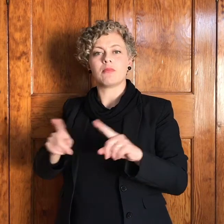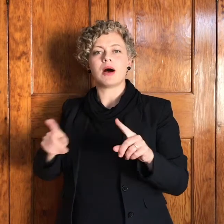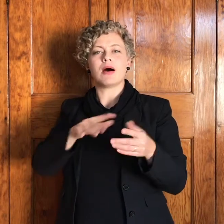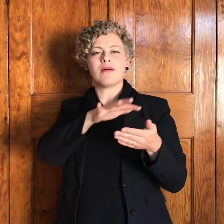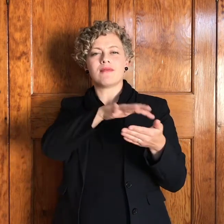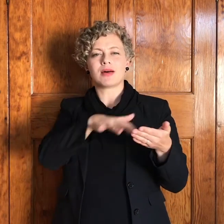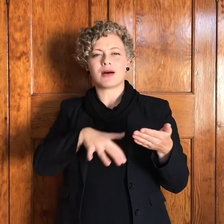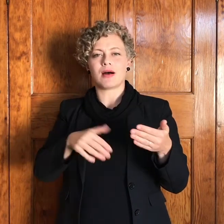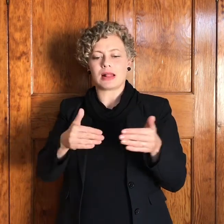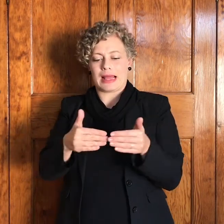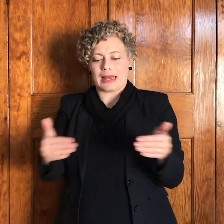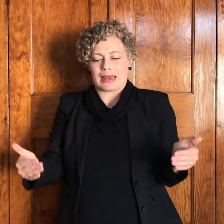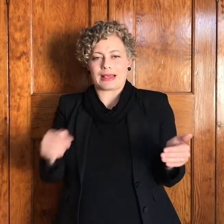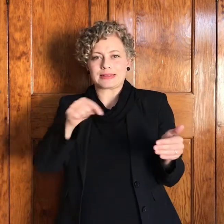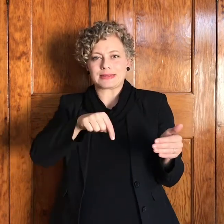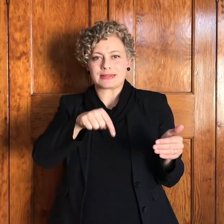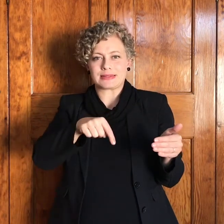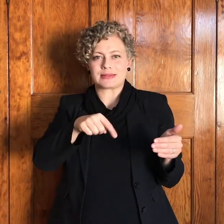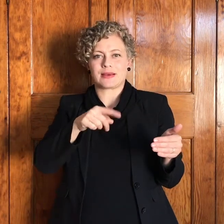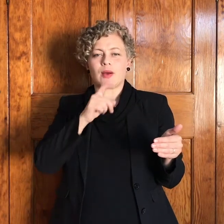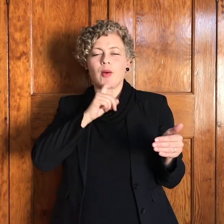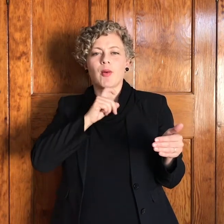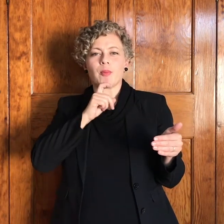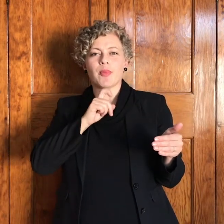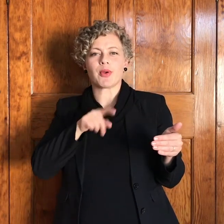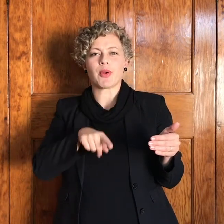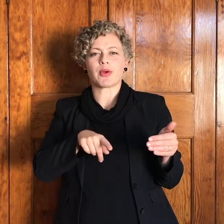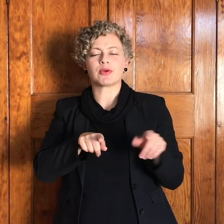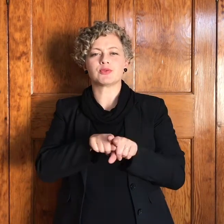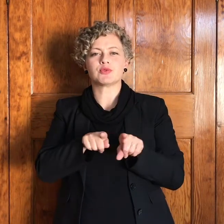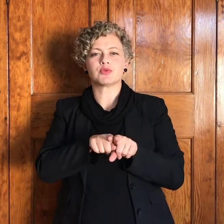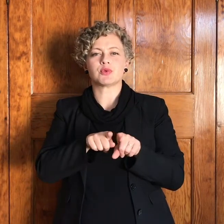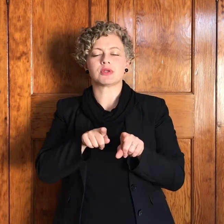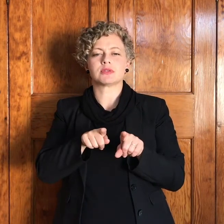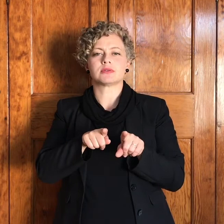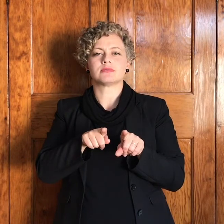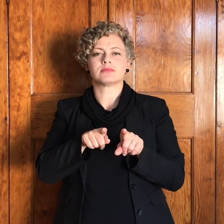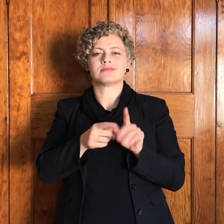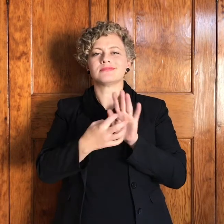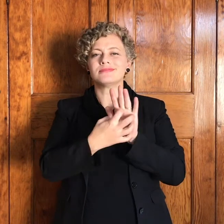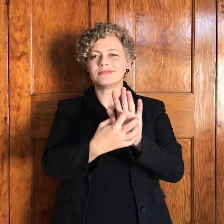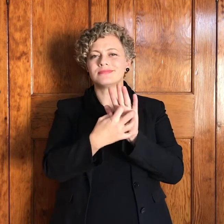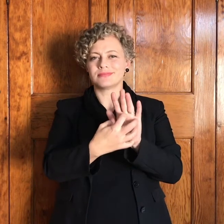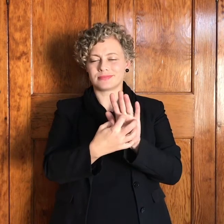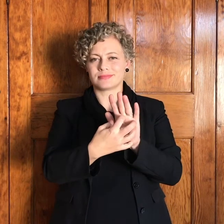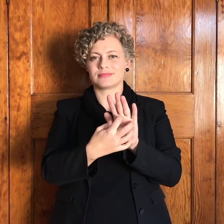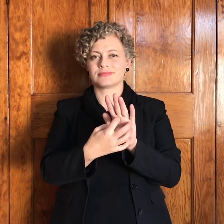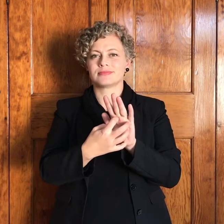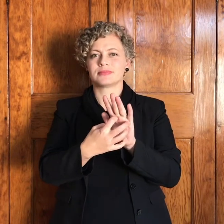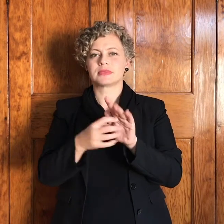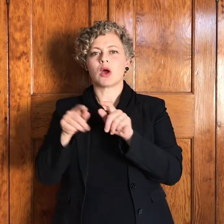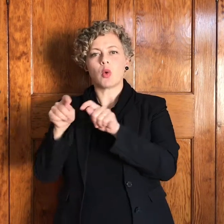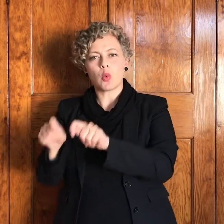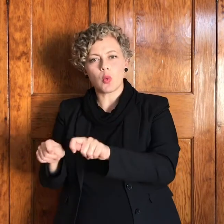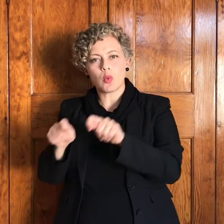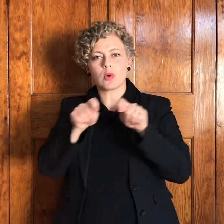ook een metafoor vir die oorgang dis oorgangs ervaring wat hy wat hy het